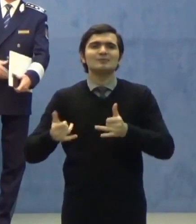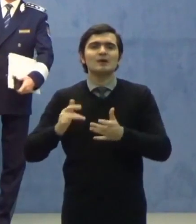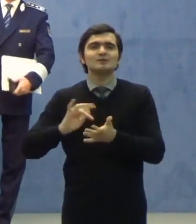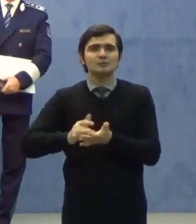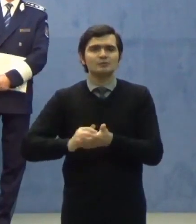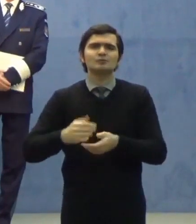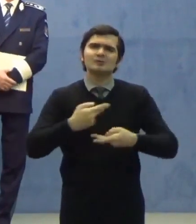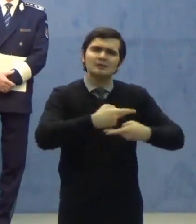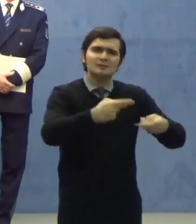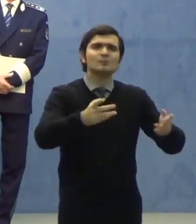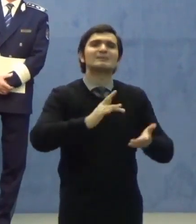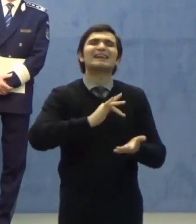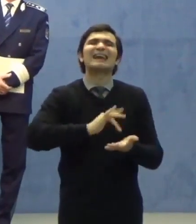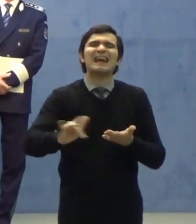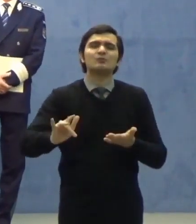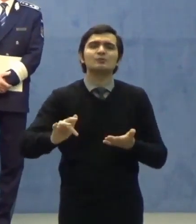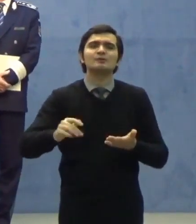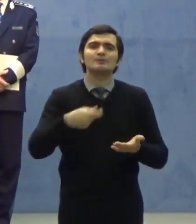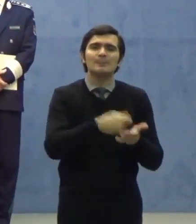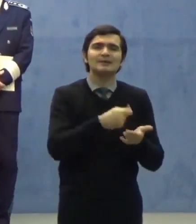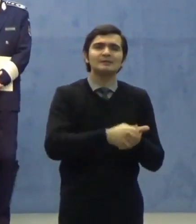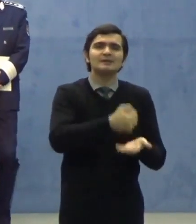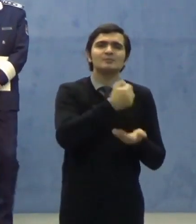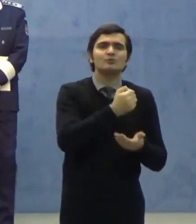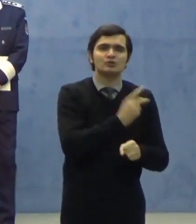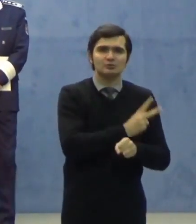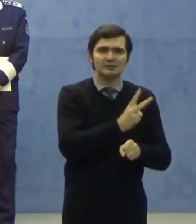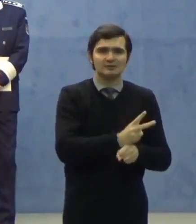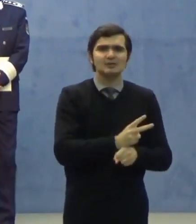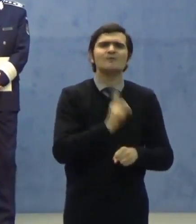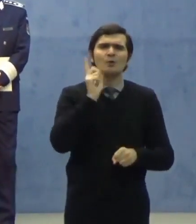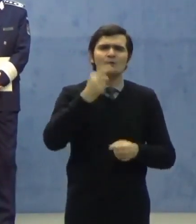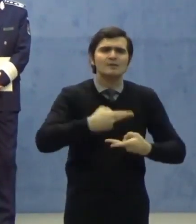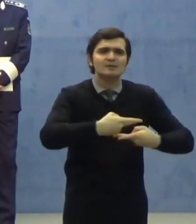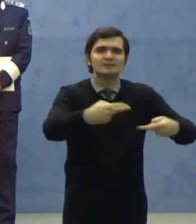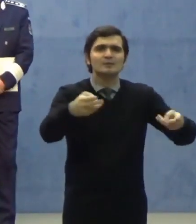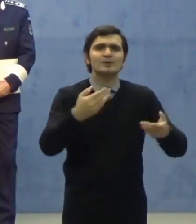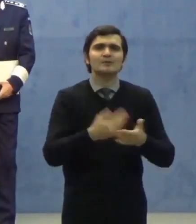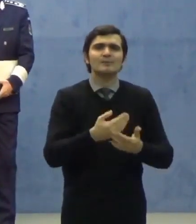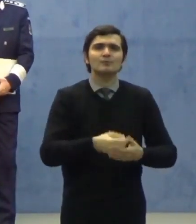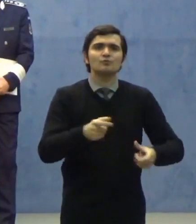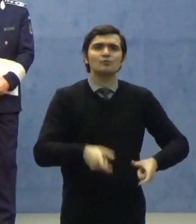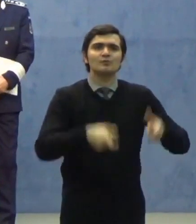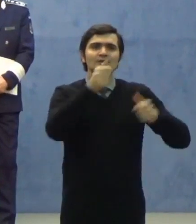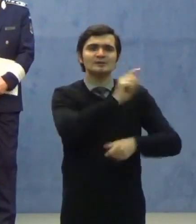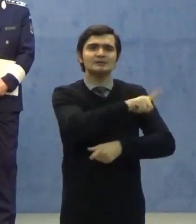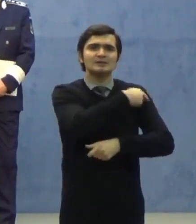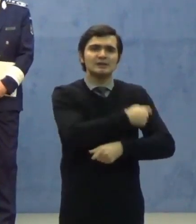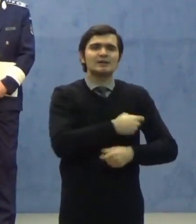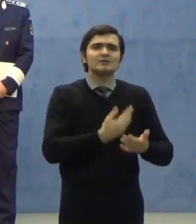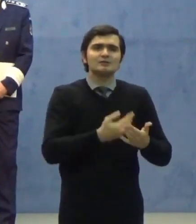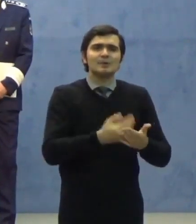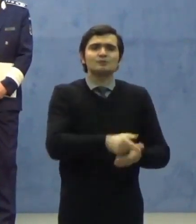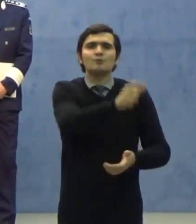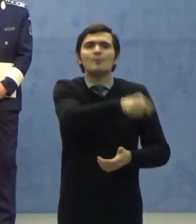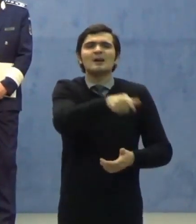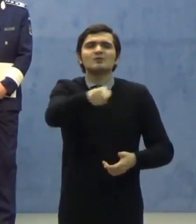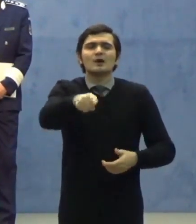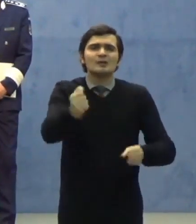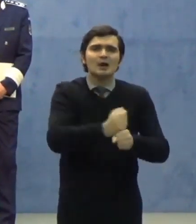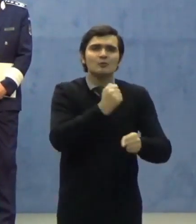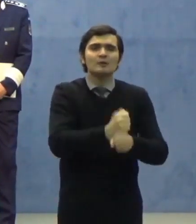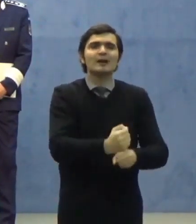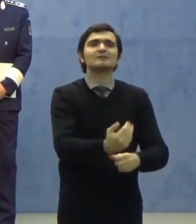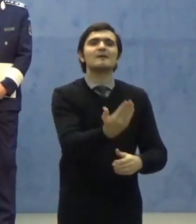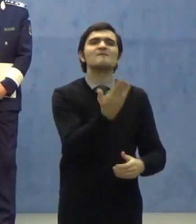fiind finanțate din bugetul de stat către unitățile sanitare și către personalul care este în linie de front în